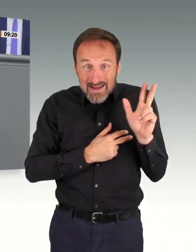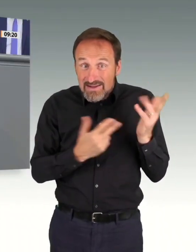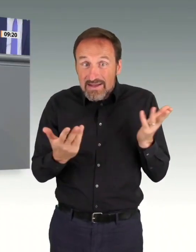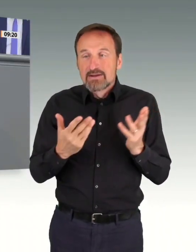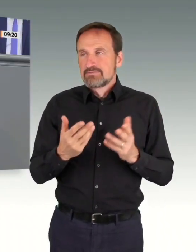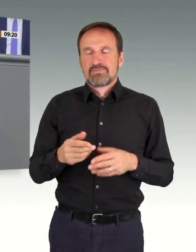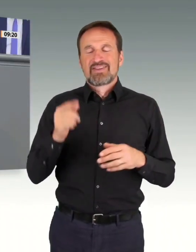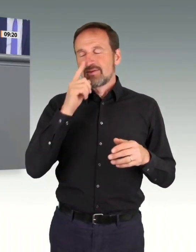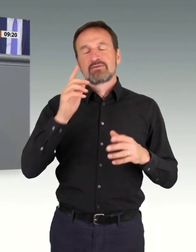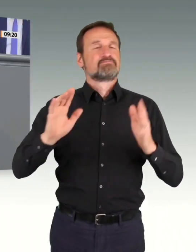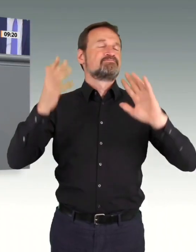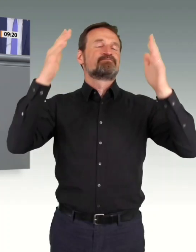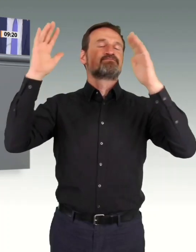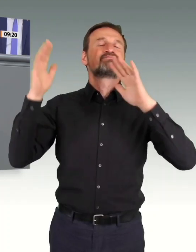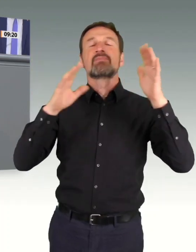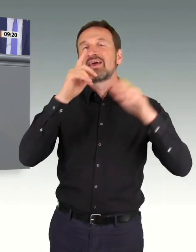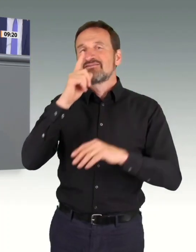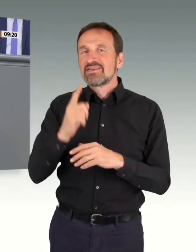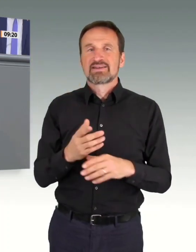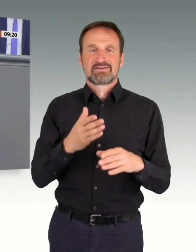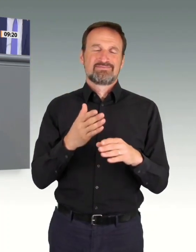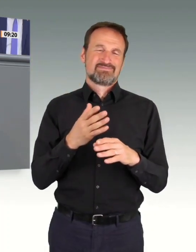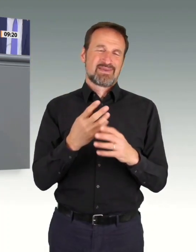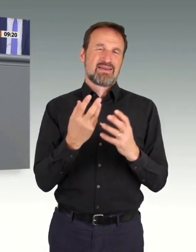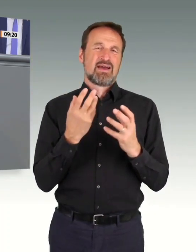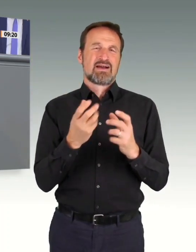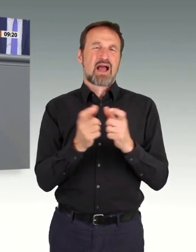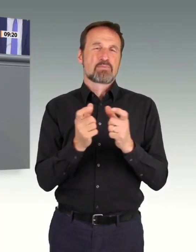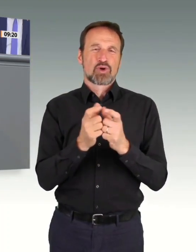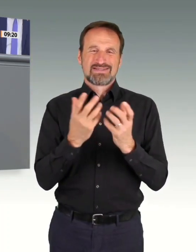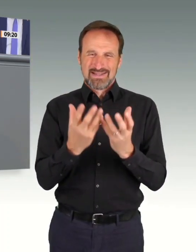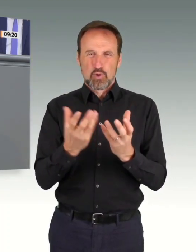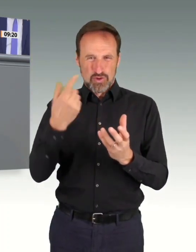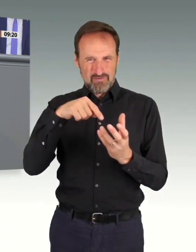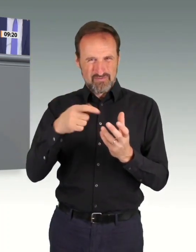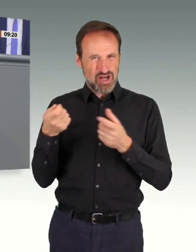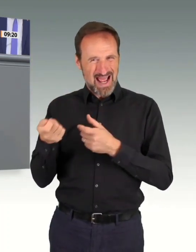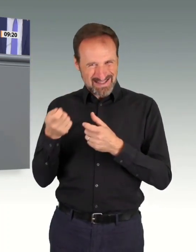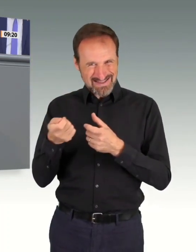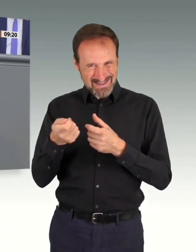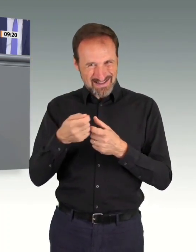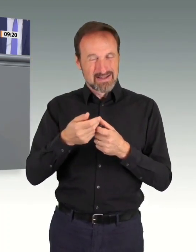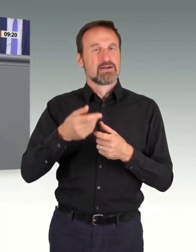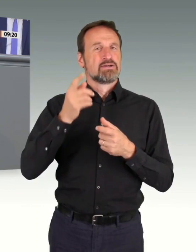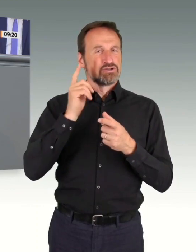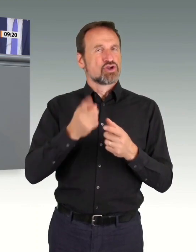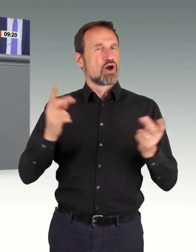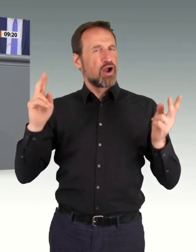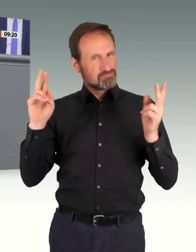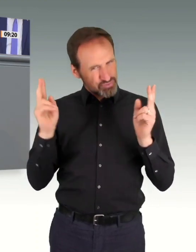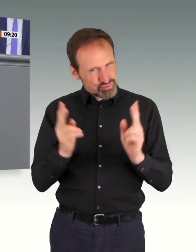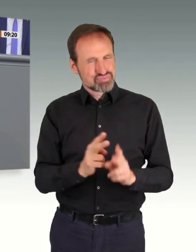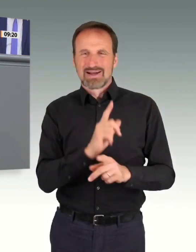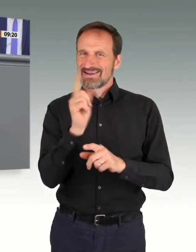2045 noch 22 Jahre Zeit sind. Kann man sagen, 22 Jahre ist lang. Aber wenn man weiß,